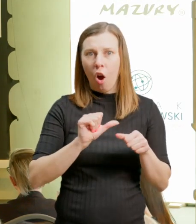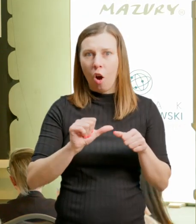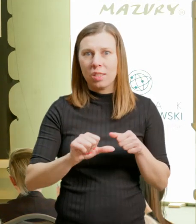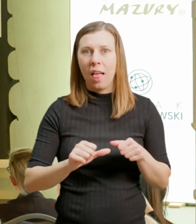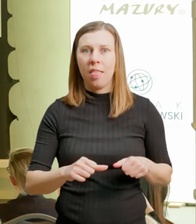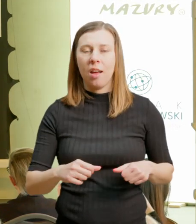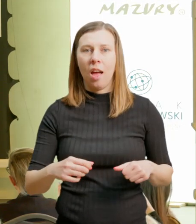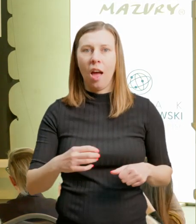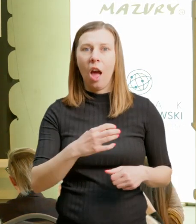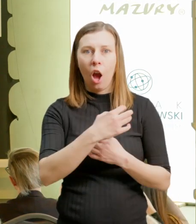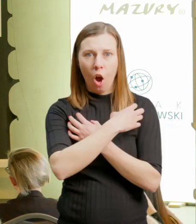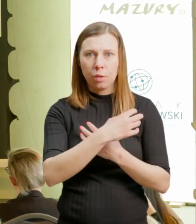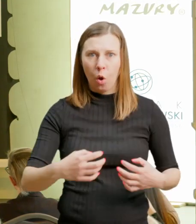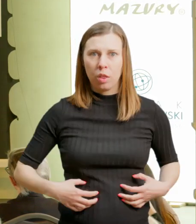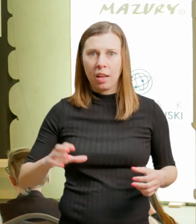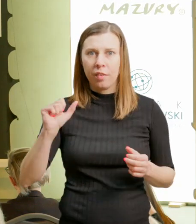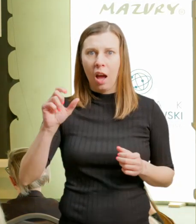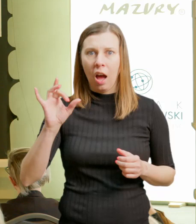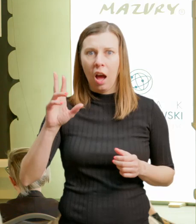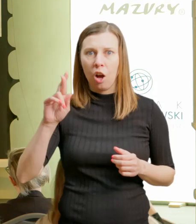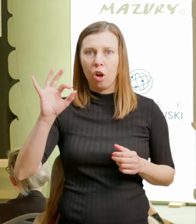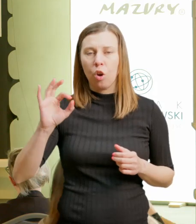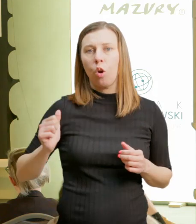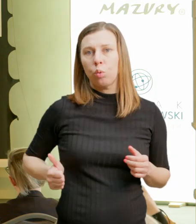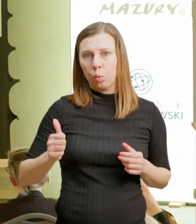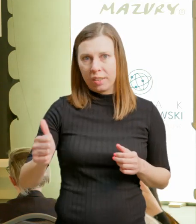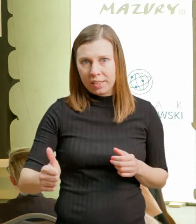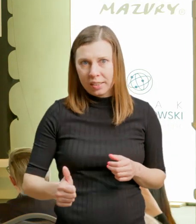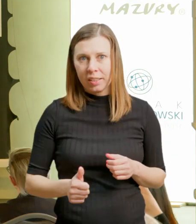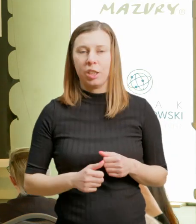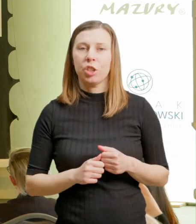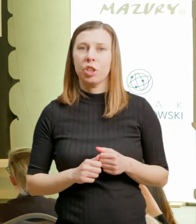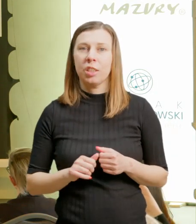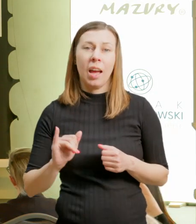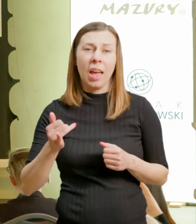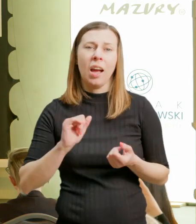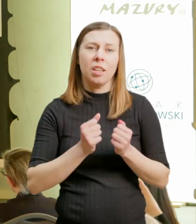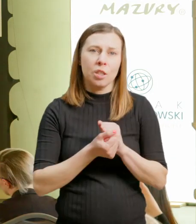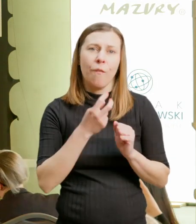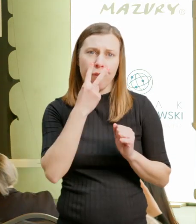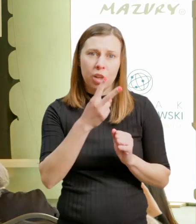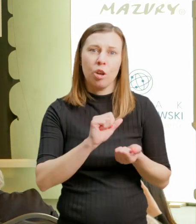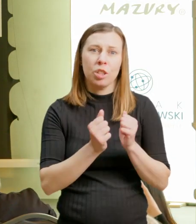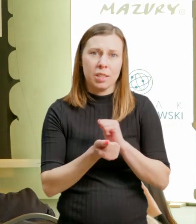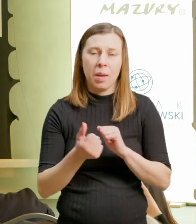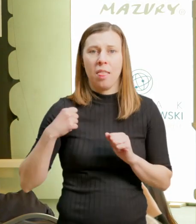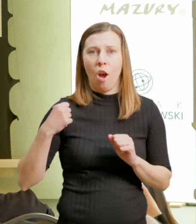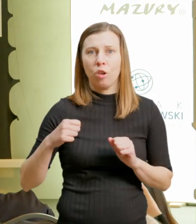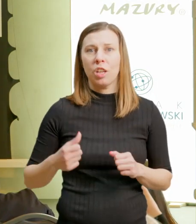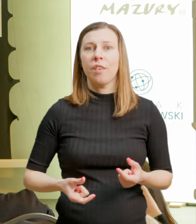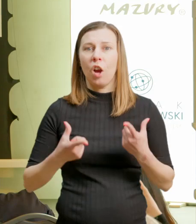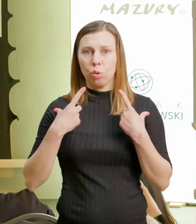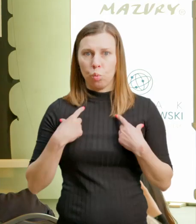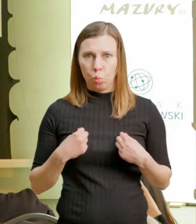i w widocznych zmianach właśnie tych oczekiwań turystów. Podczas gdy nie mieliśmy z tym